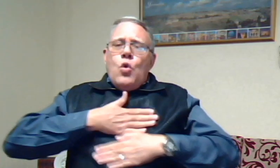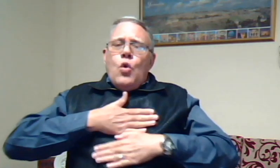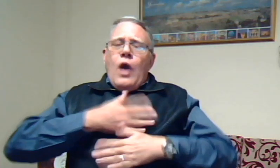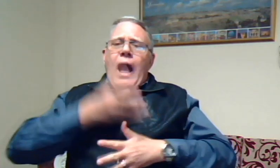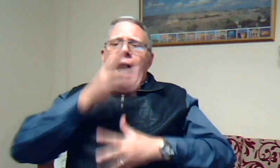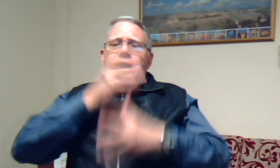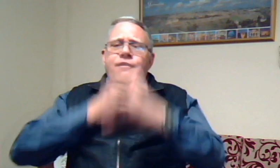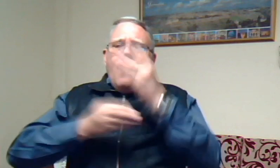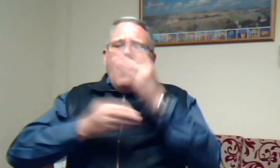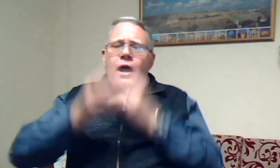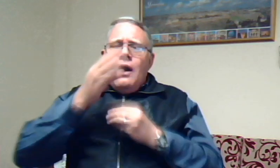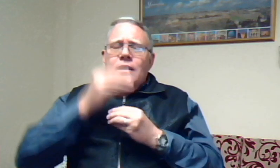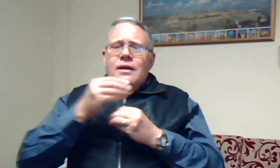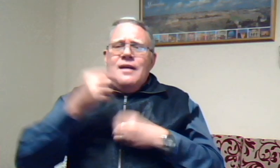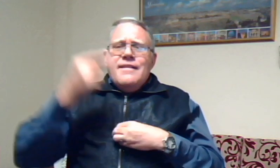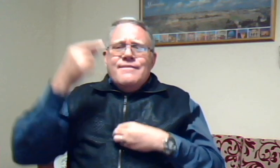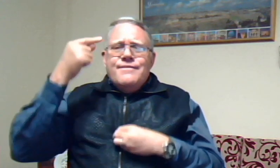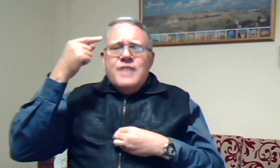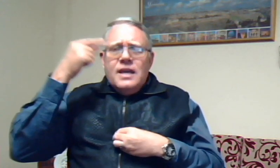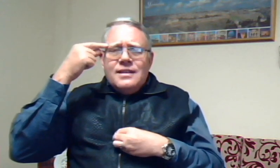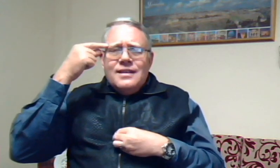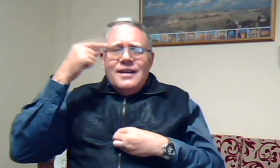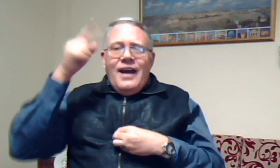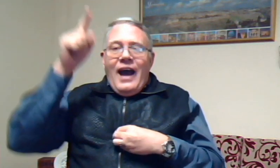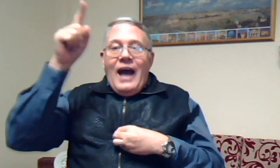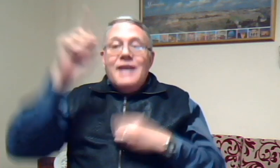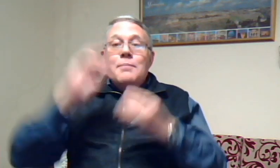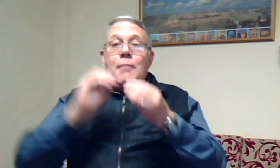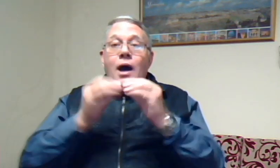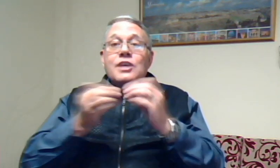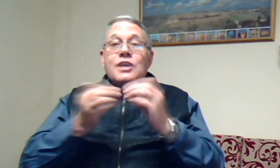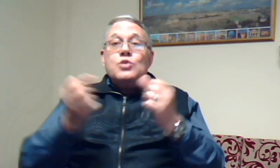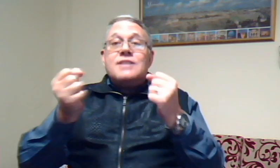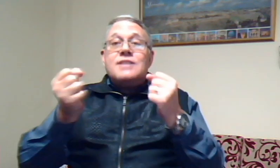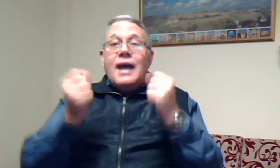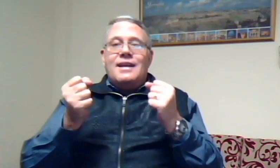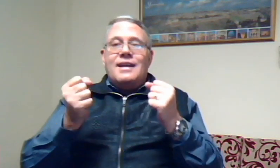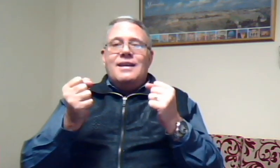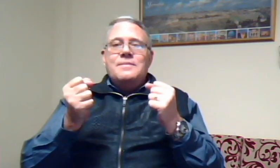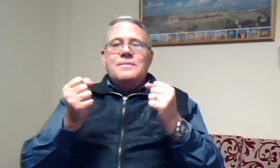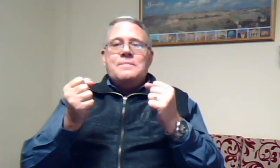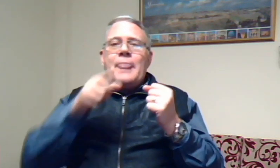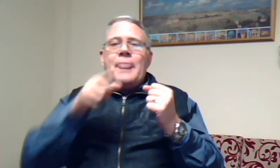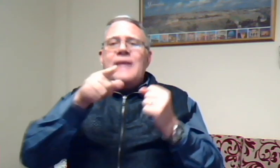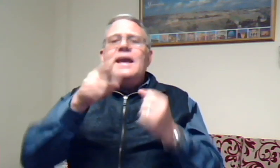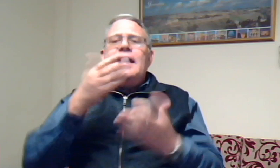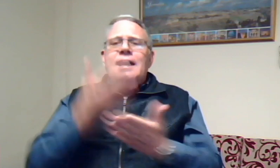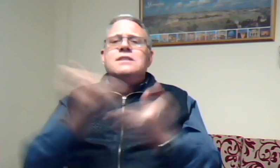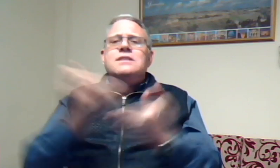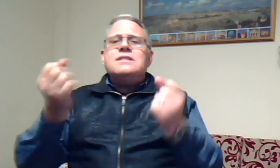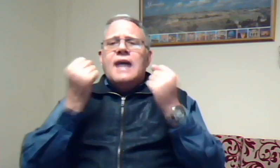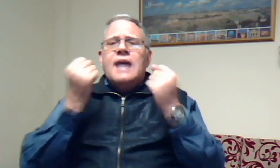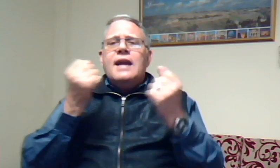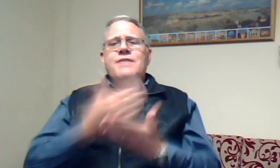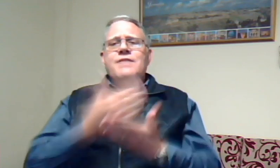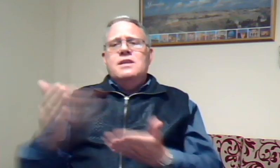ervaar weet hy maak jou sterk jy kan sterk wees